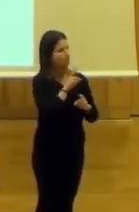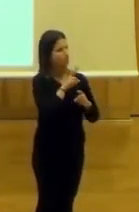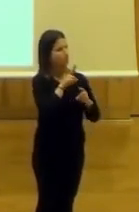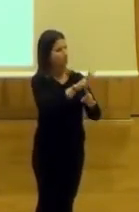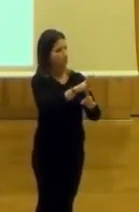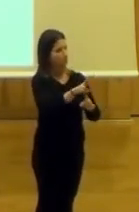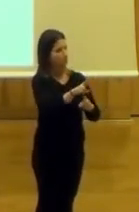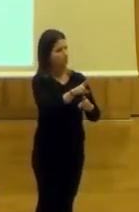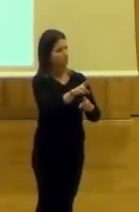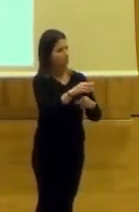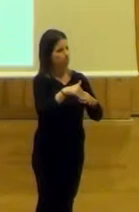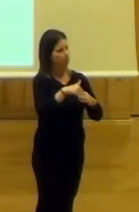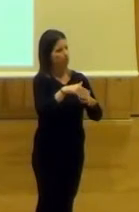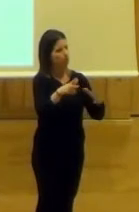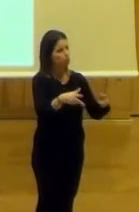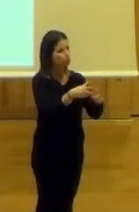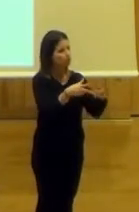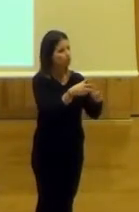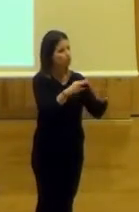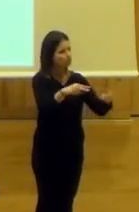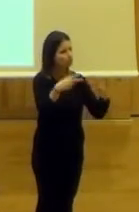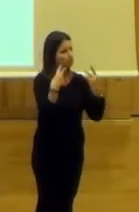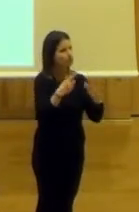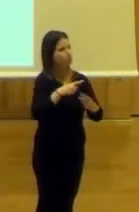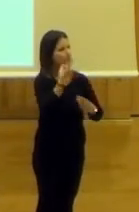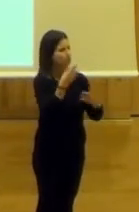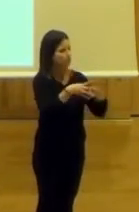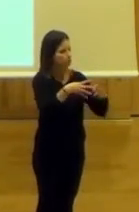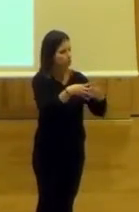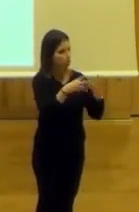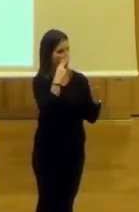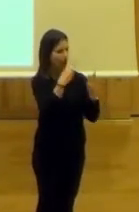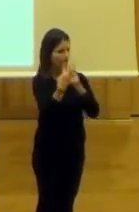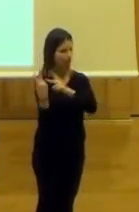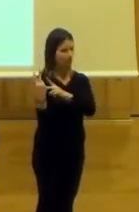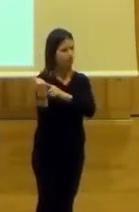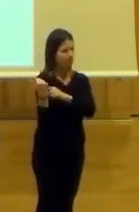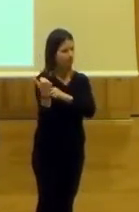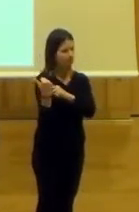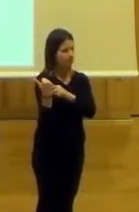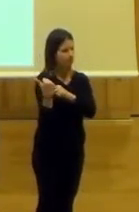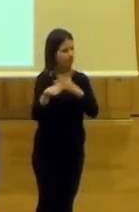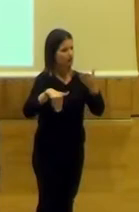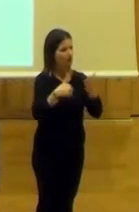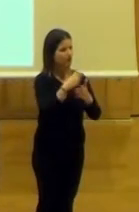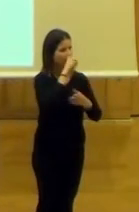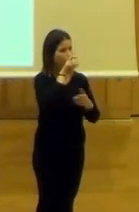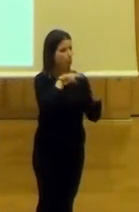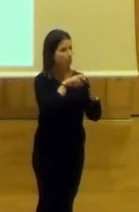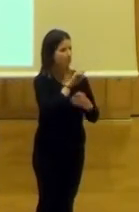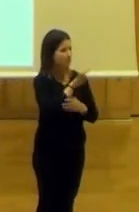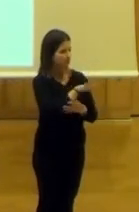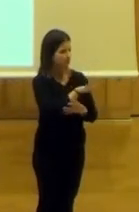una clara proyección hacia la sociedad. Y en su primera estructura, la tenéis aquí reflejada, hasta el año 2015,